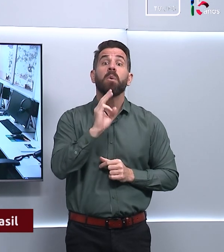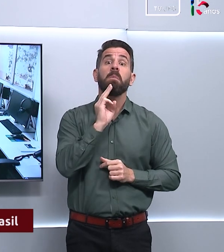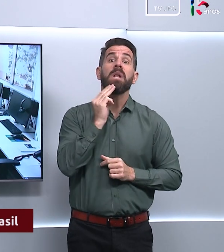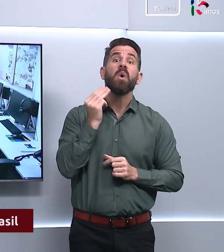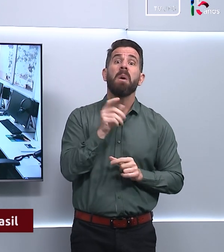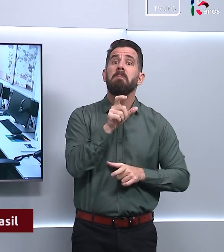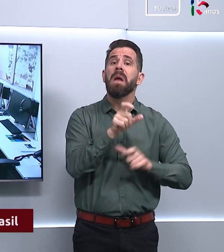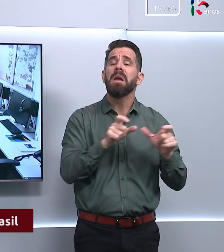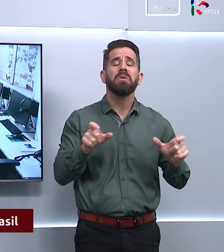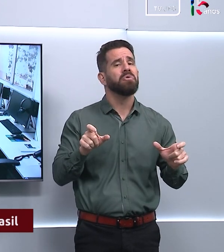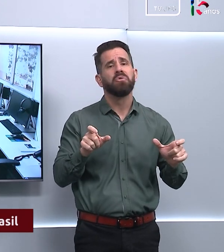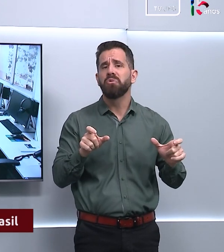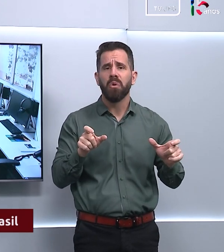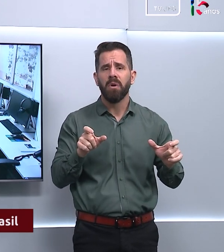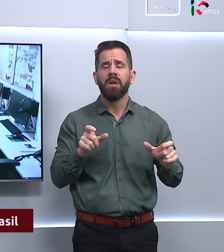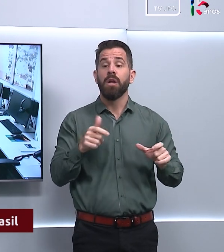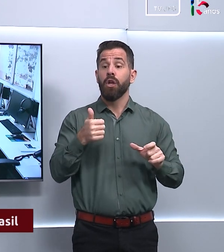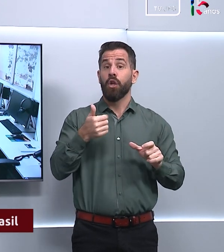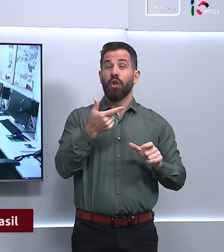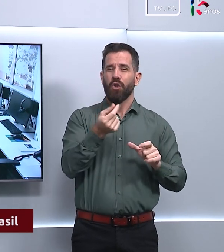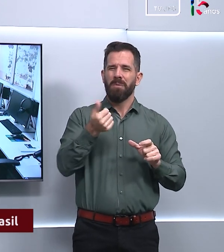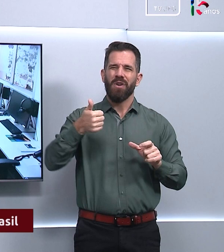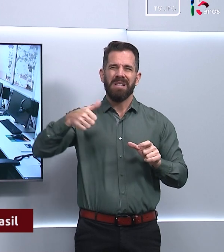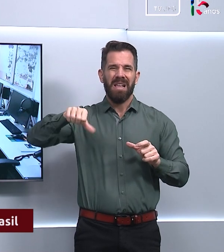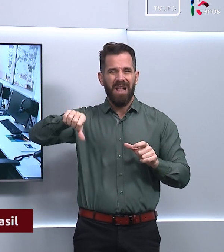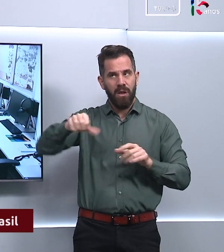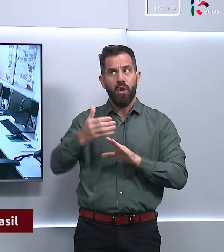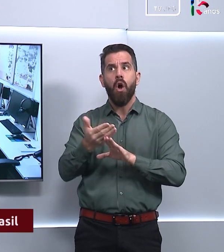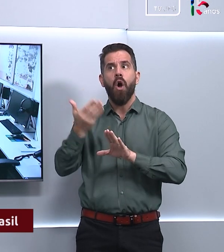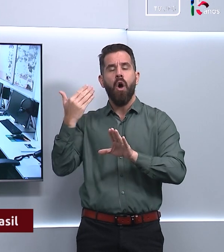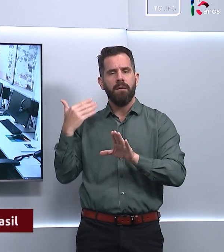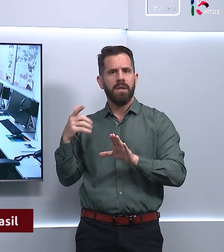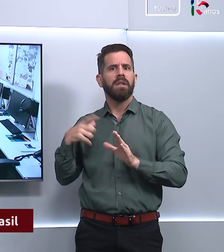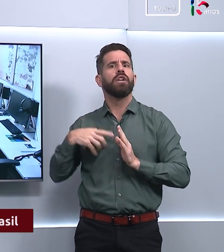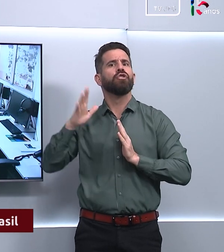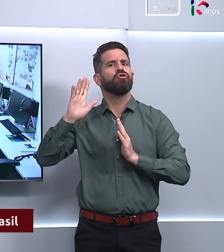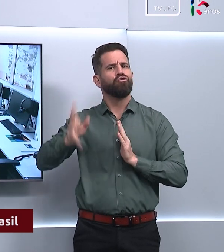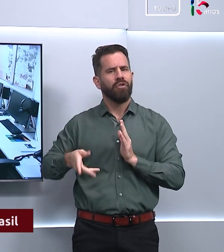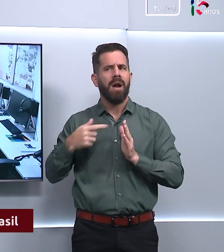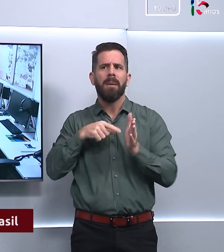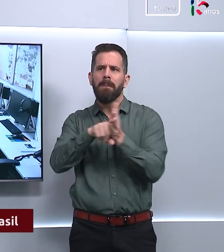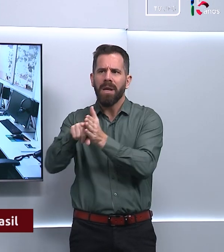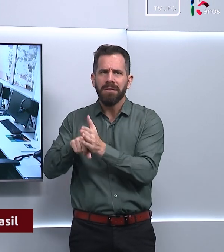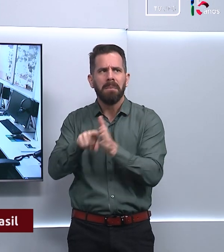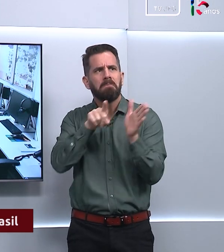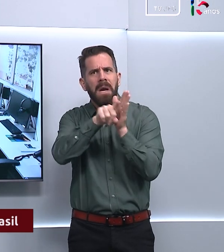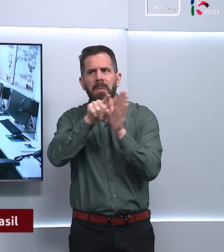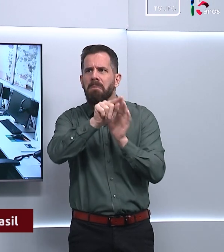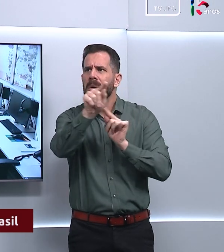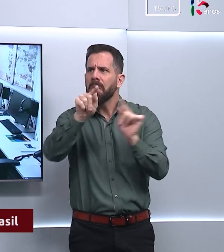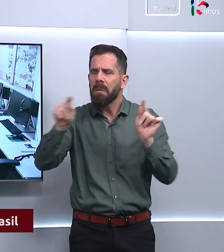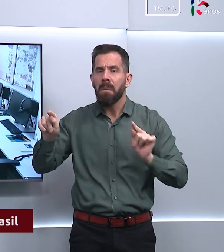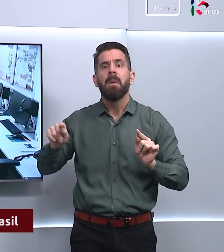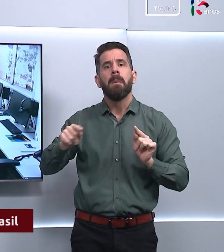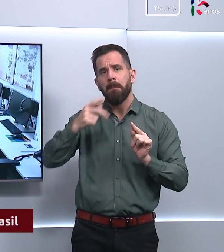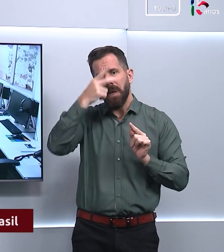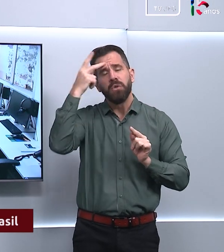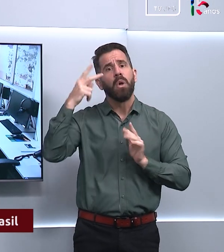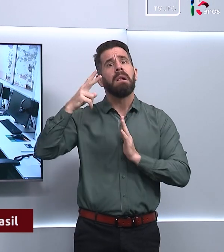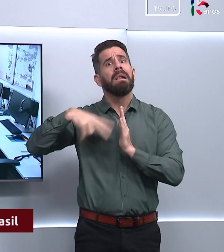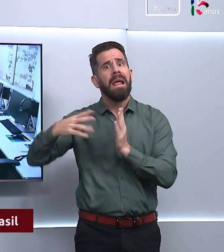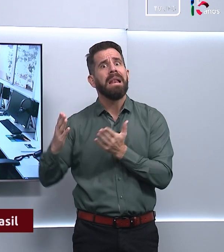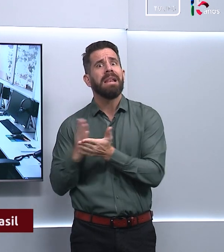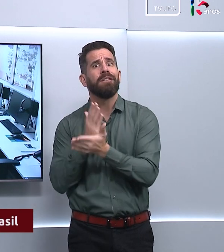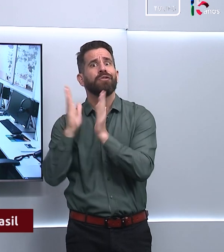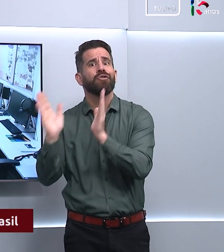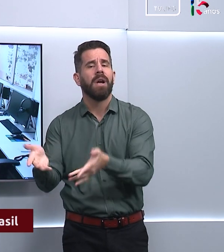de pessoas tinham lido pelo menos um livro, mesmo em parte, nos três meses anteriores. Isso representava